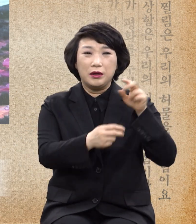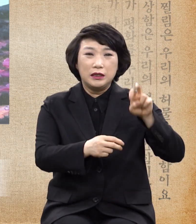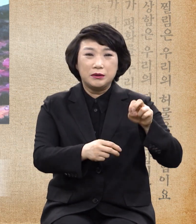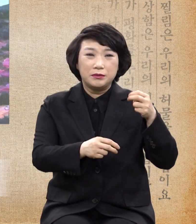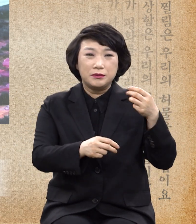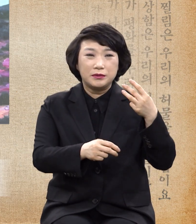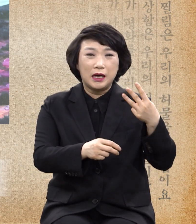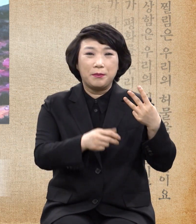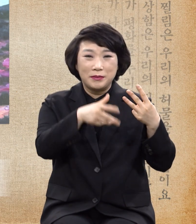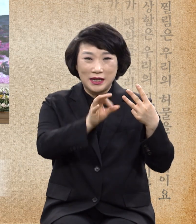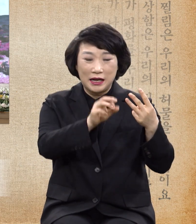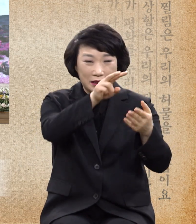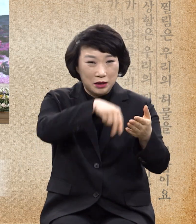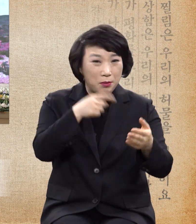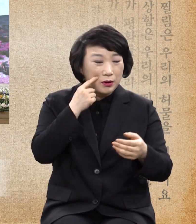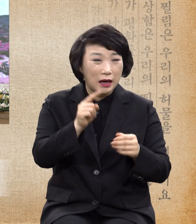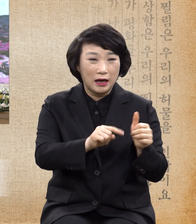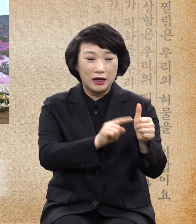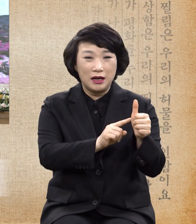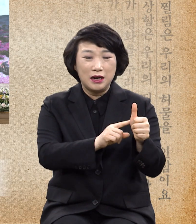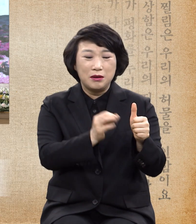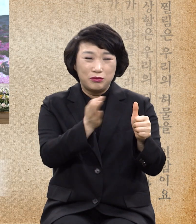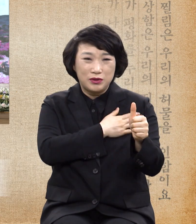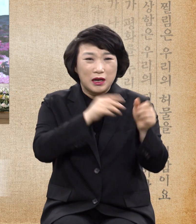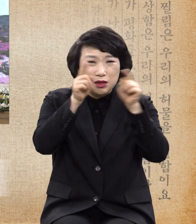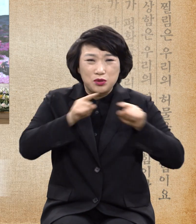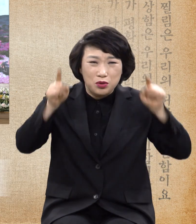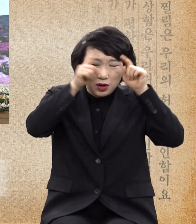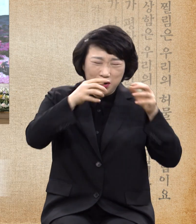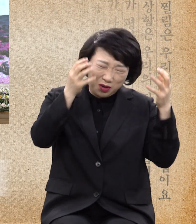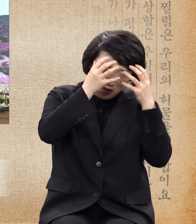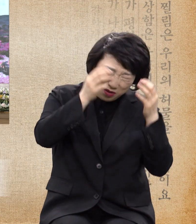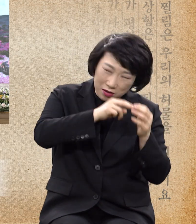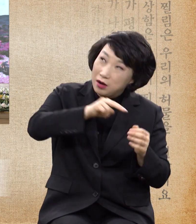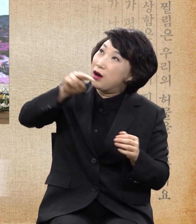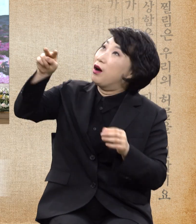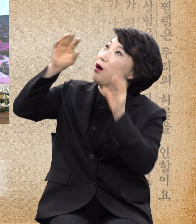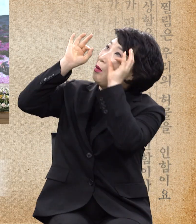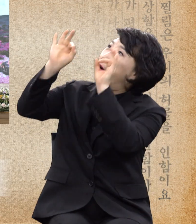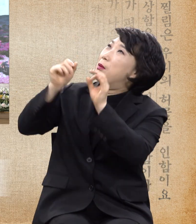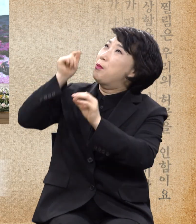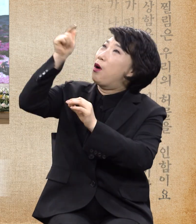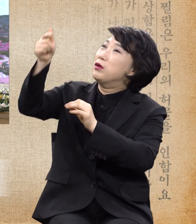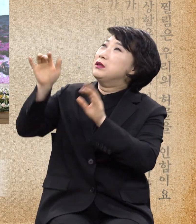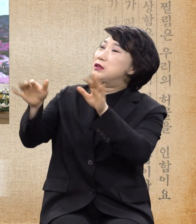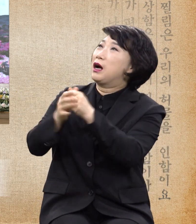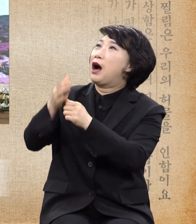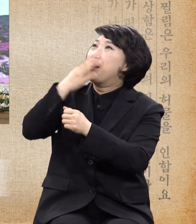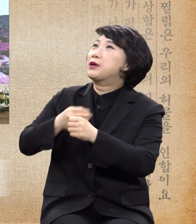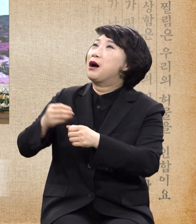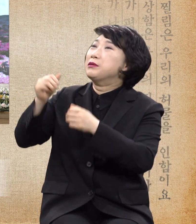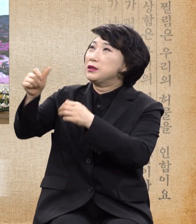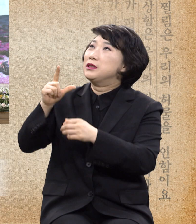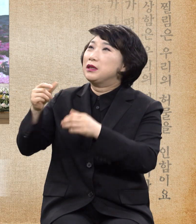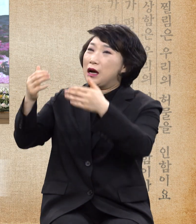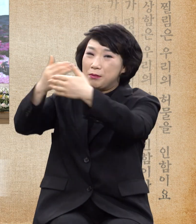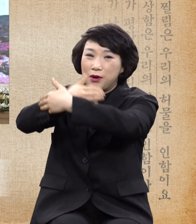저가 음부에서 고통 중에 눈을 들어 멀리 아브라함과 그의 품에 있는 나사로를 보고 불러가로 돼